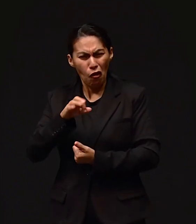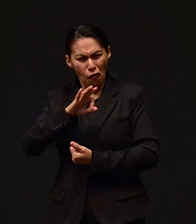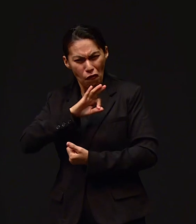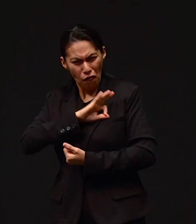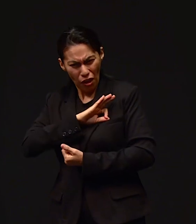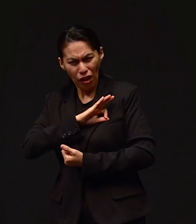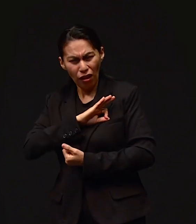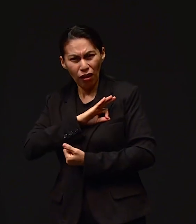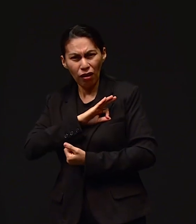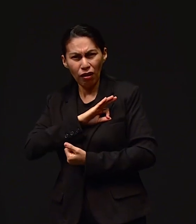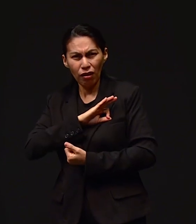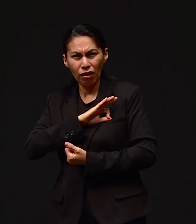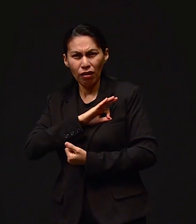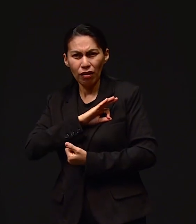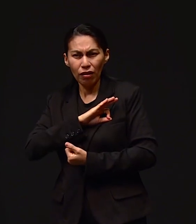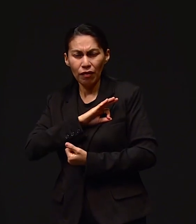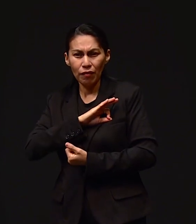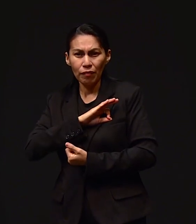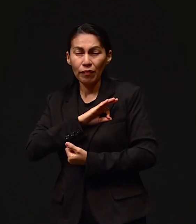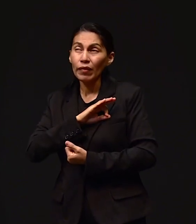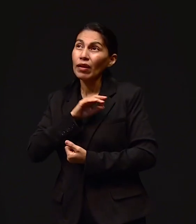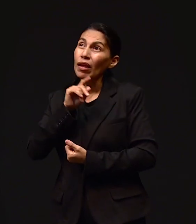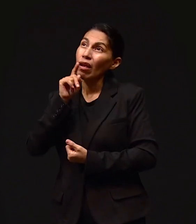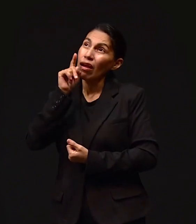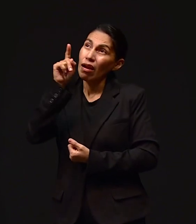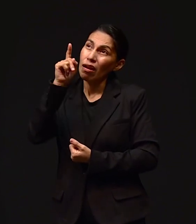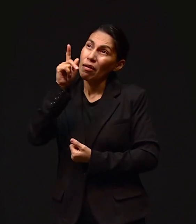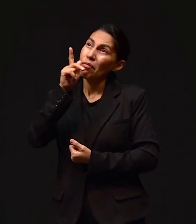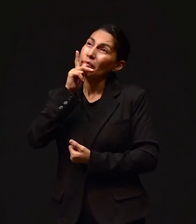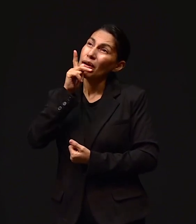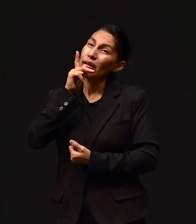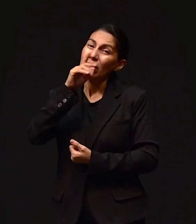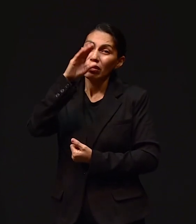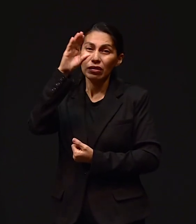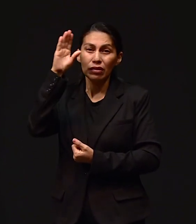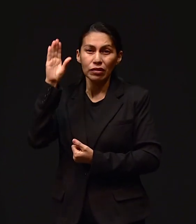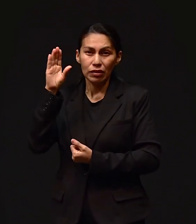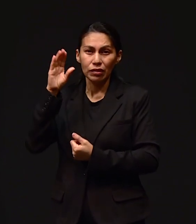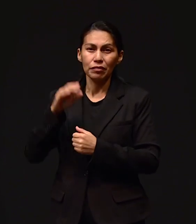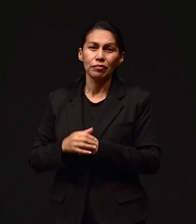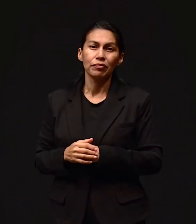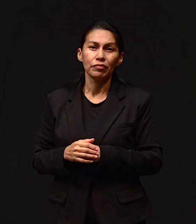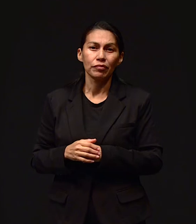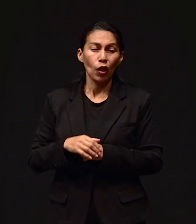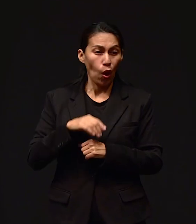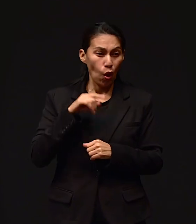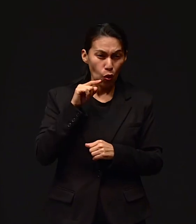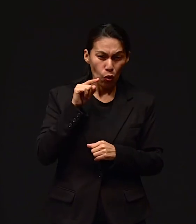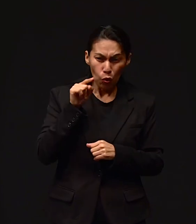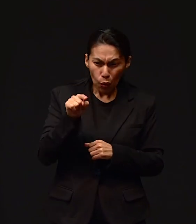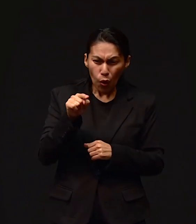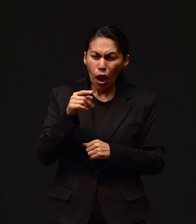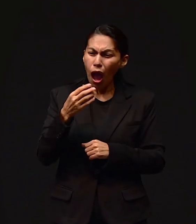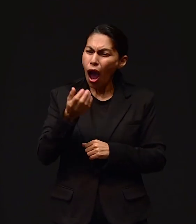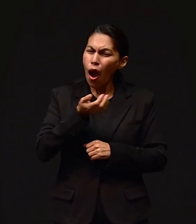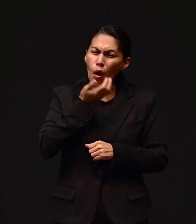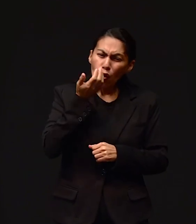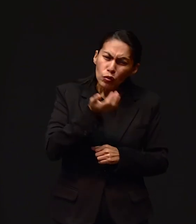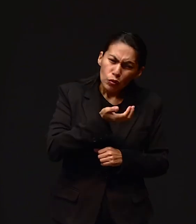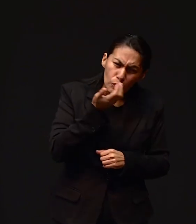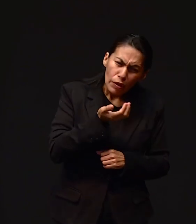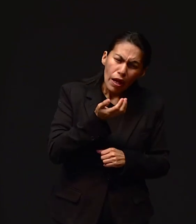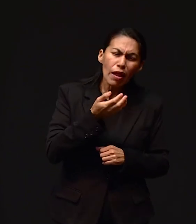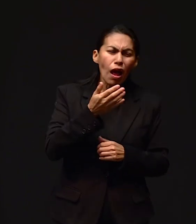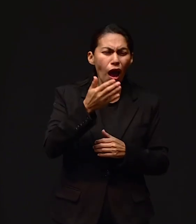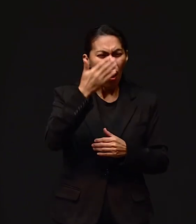guiabas por la fe en aquel que es tu Padre Celestial. Así es. Y que estás acostumbrada